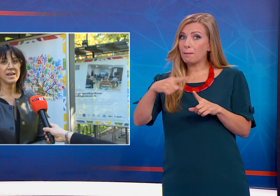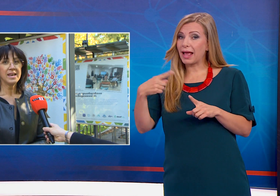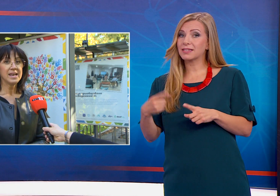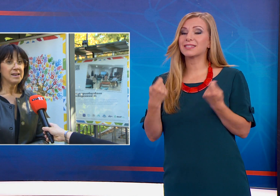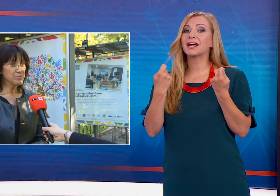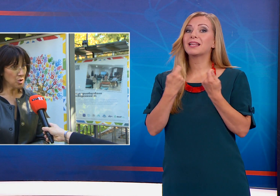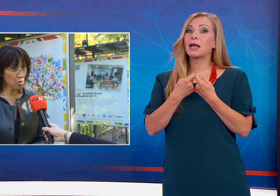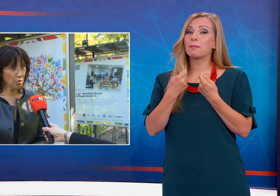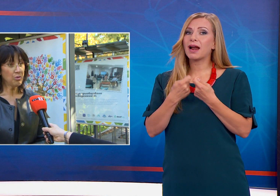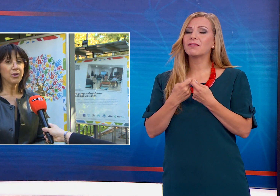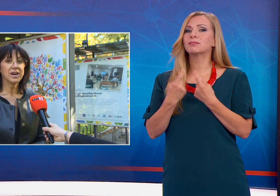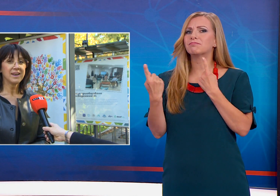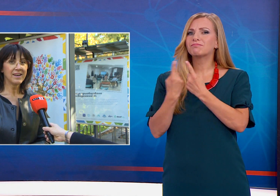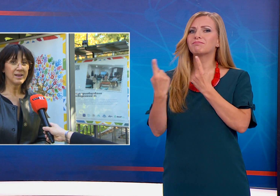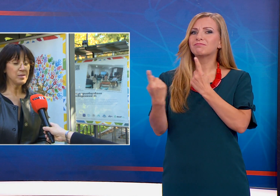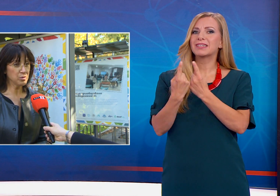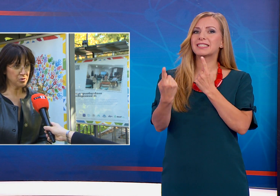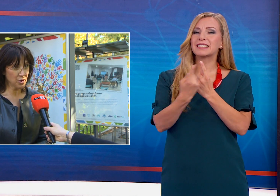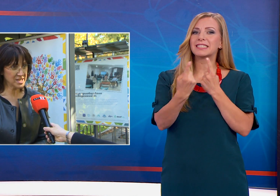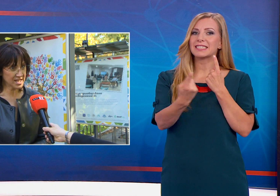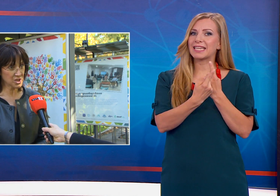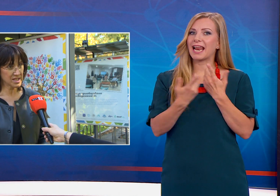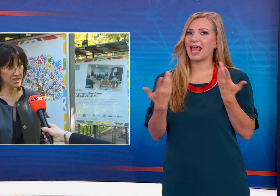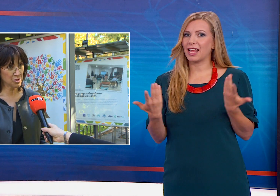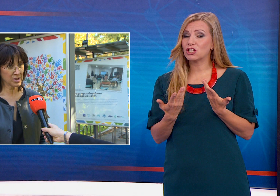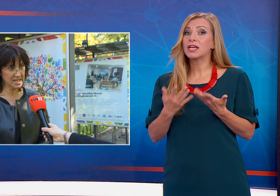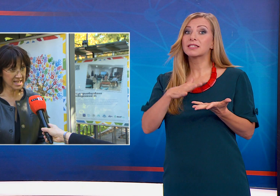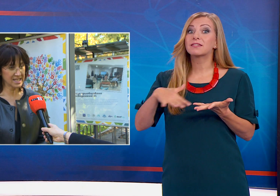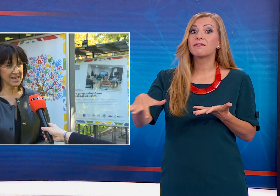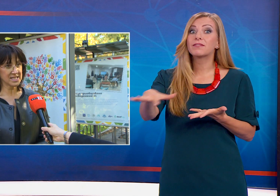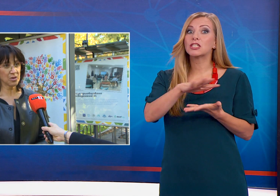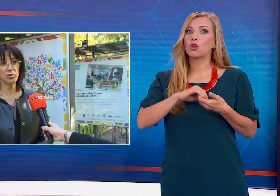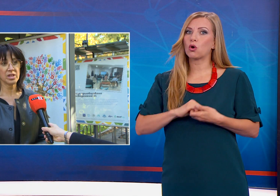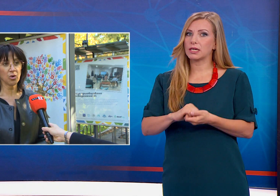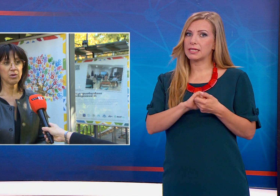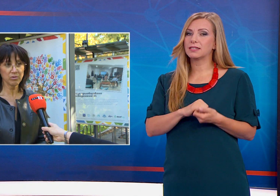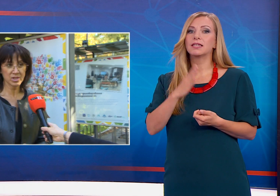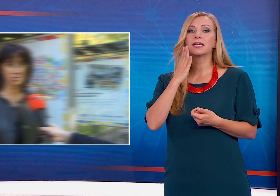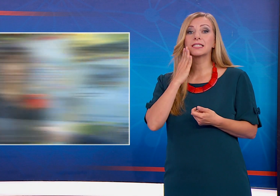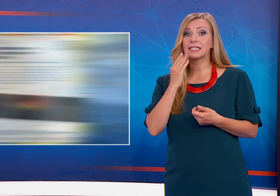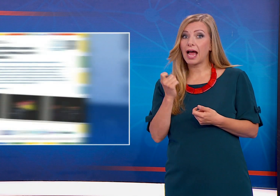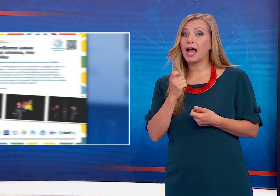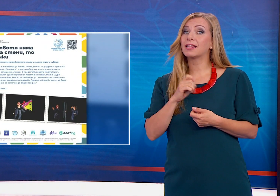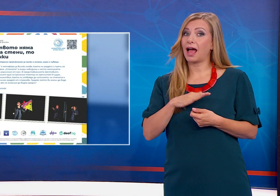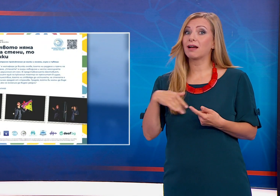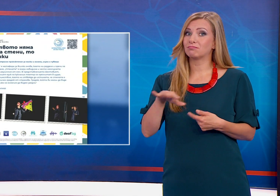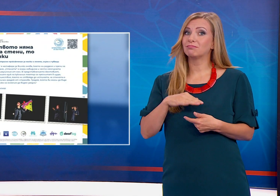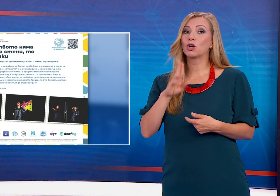много и ползотворни срещи с всички организации и най-заглухите хора, които са тук на територията на Столична община.